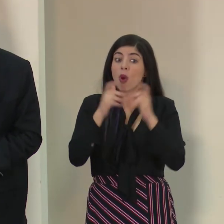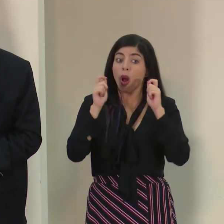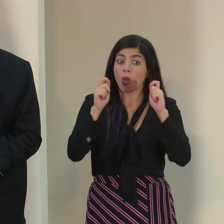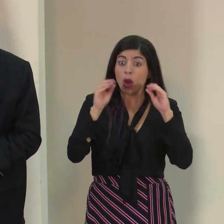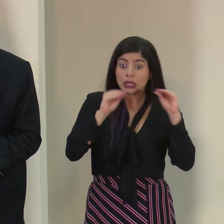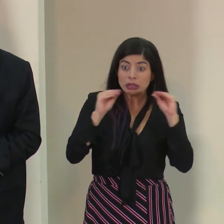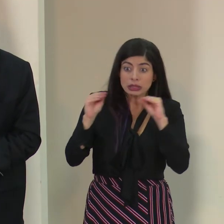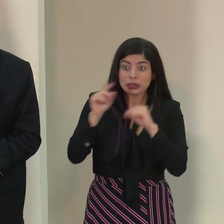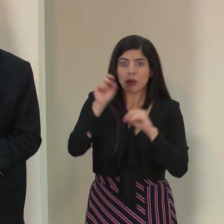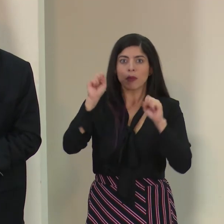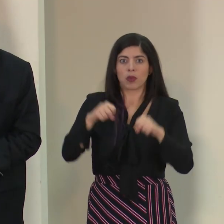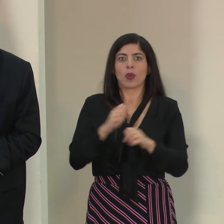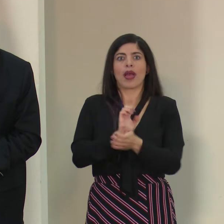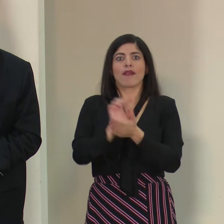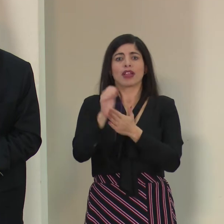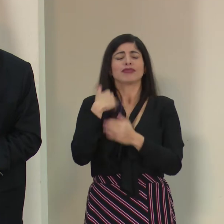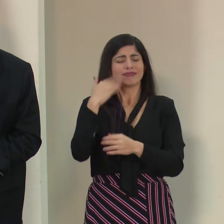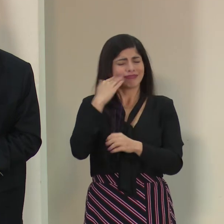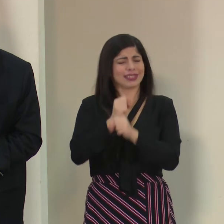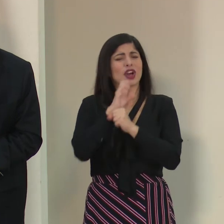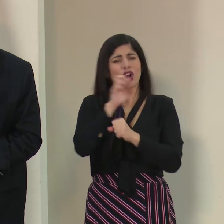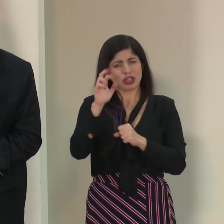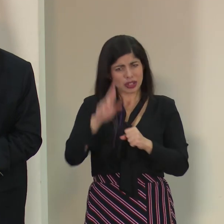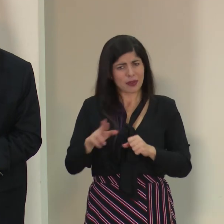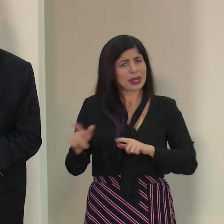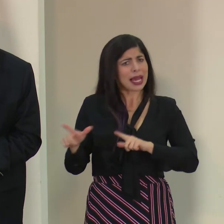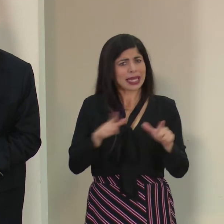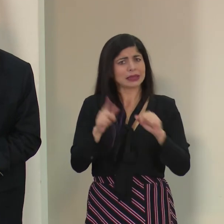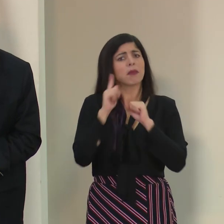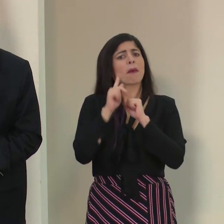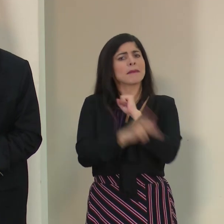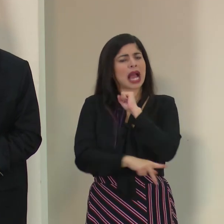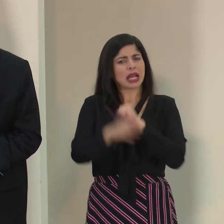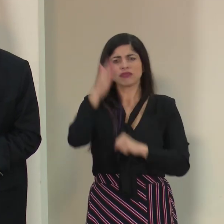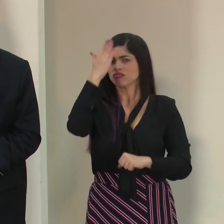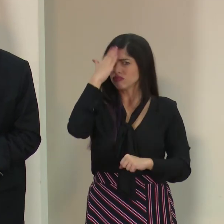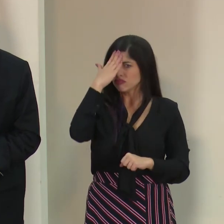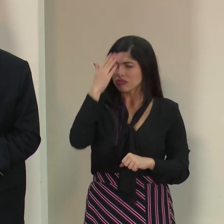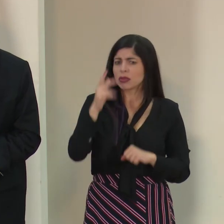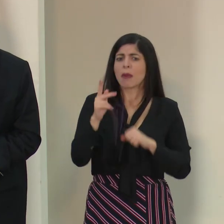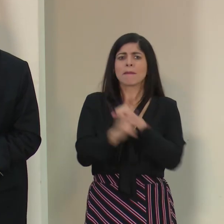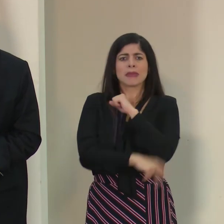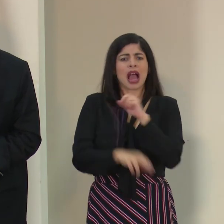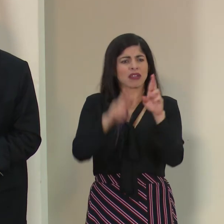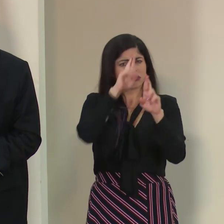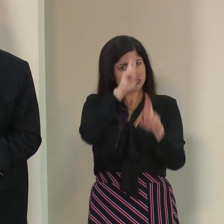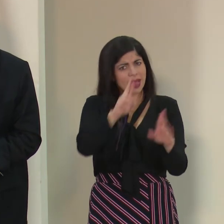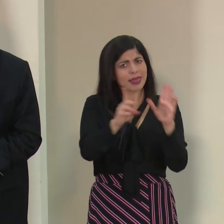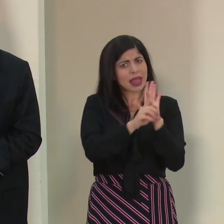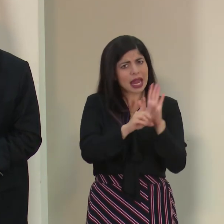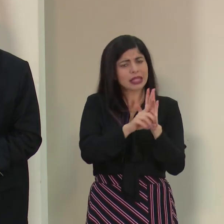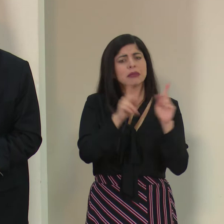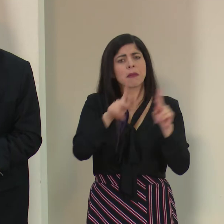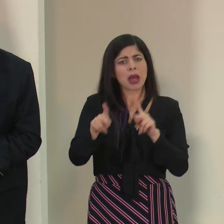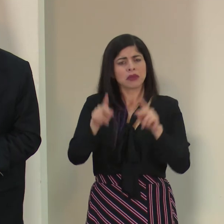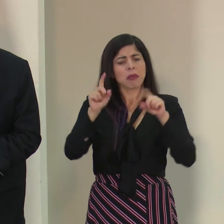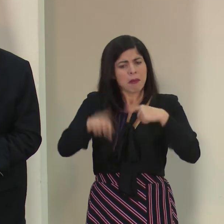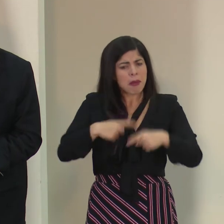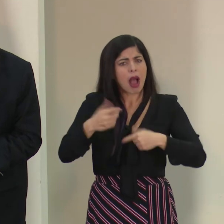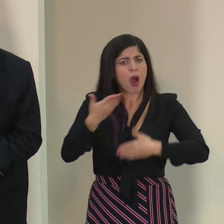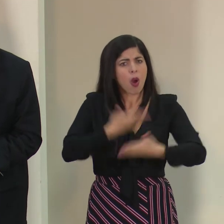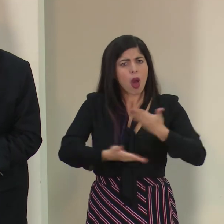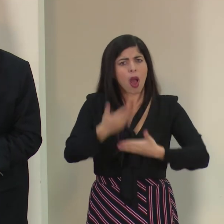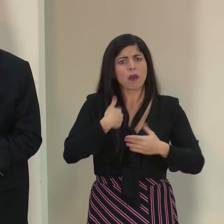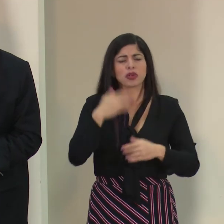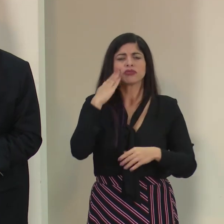contener y yo estoy seguro que Costa Rica está preparada como país, porque somos un país culto, un país de derecho, donde las personas van a colaborar y yo estoy